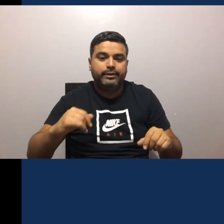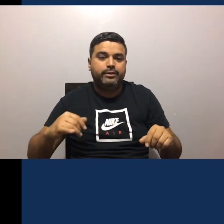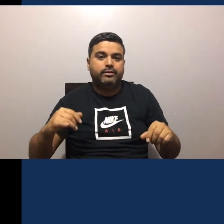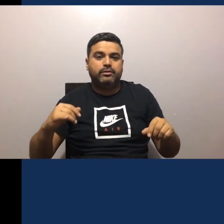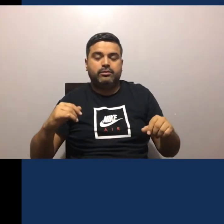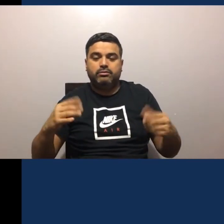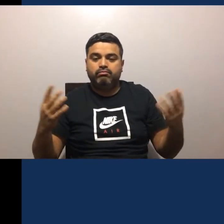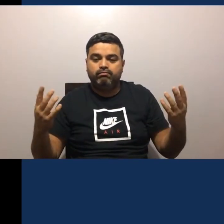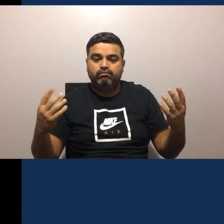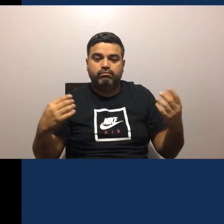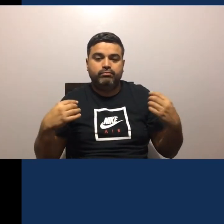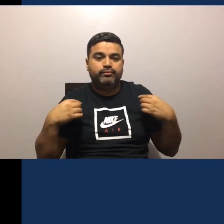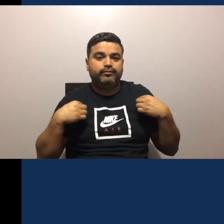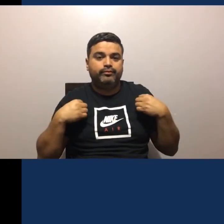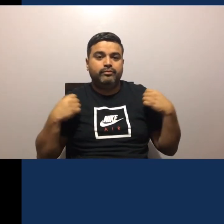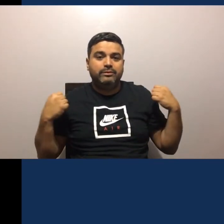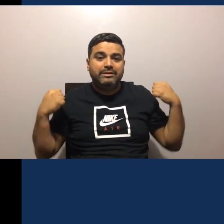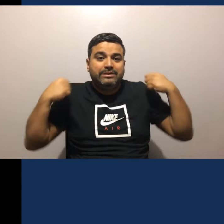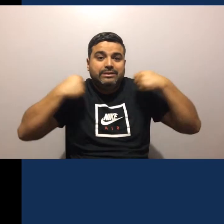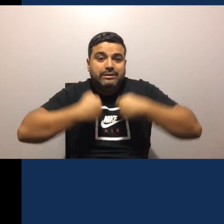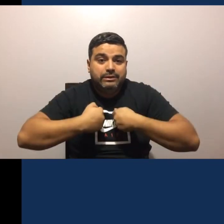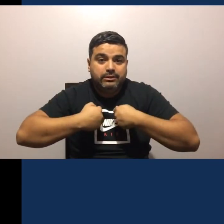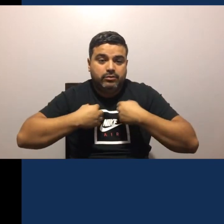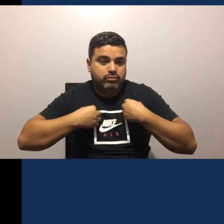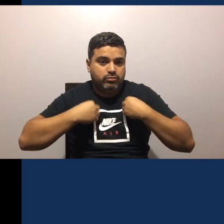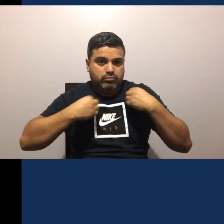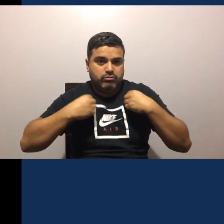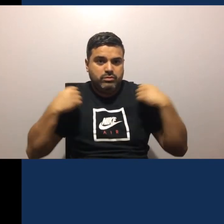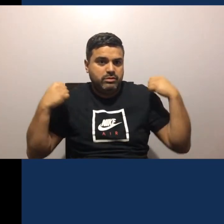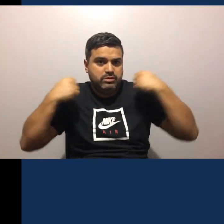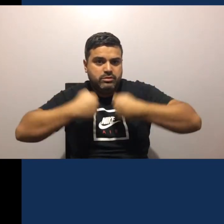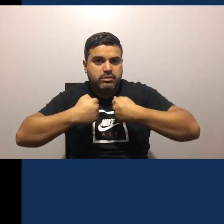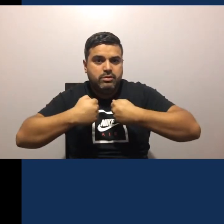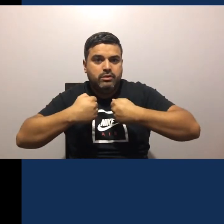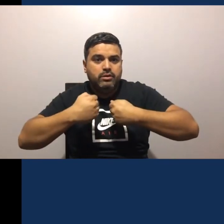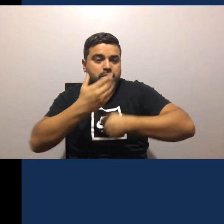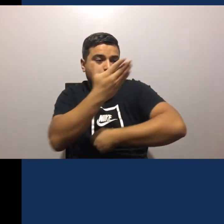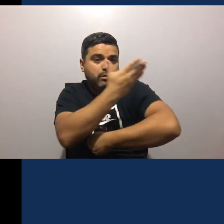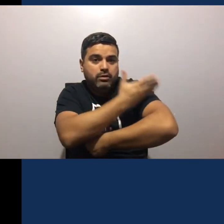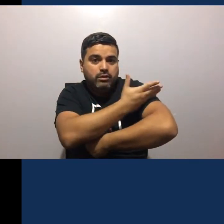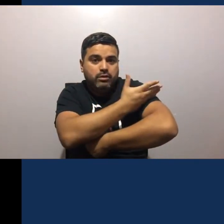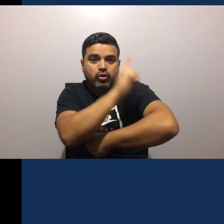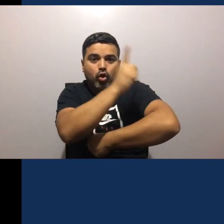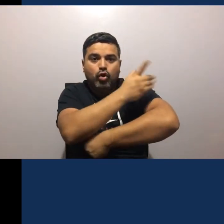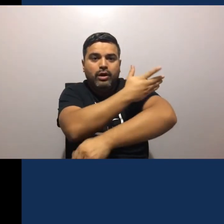Al salir Siempre Utiliza Una chaqueta Manga larga